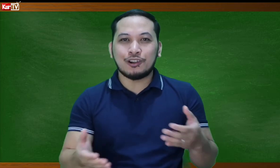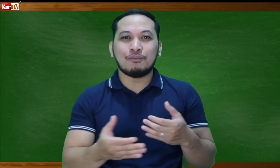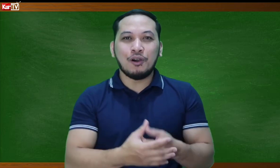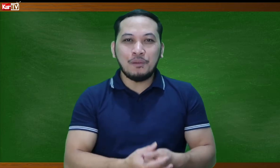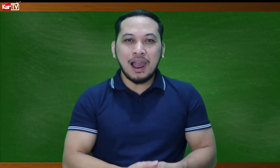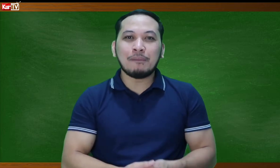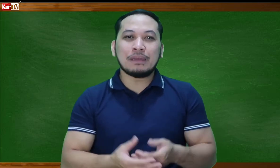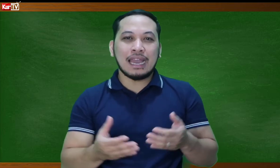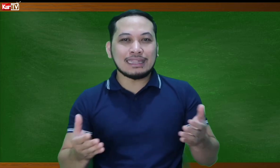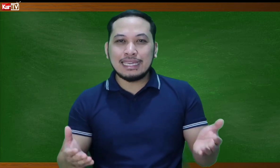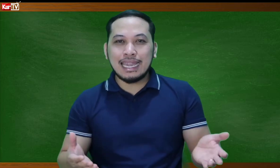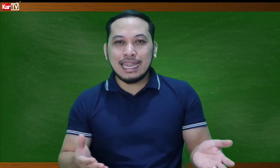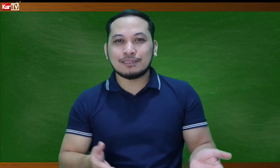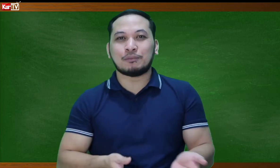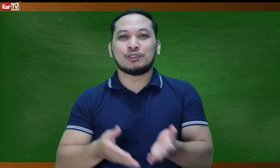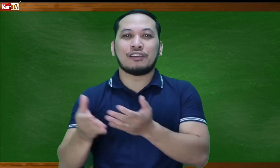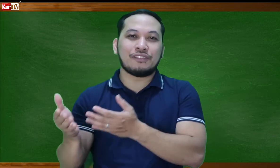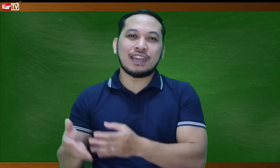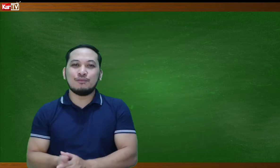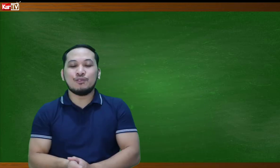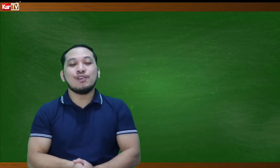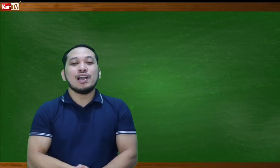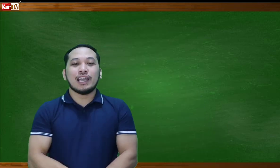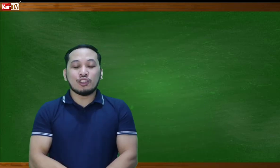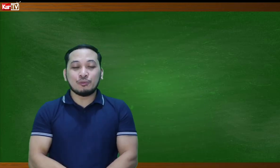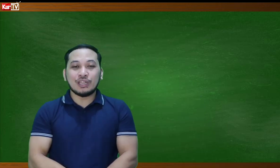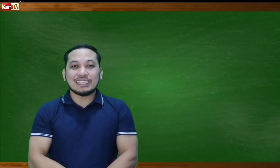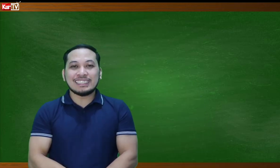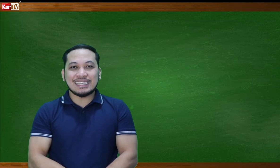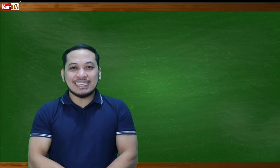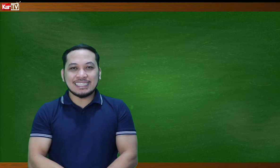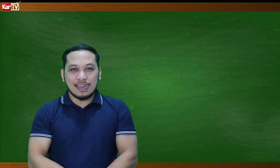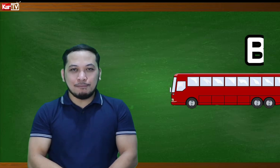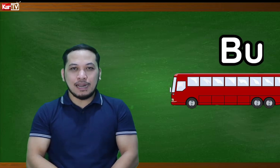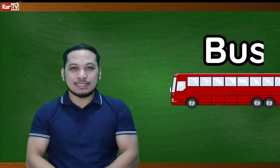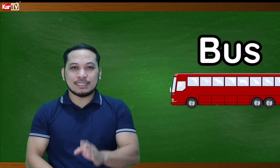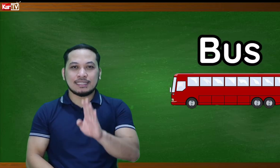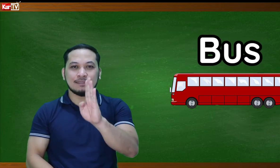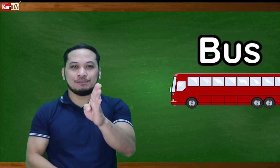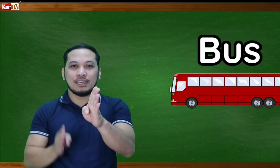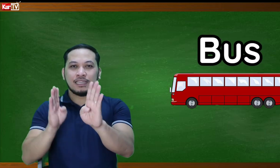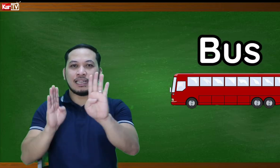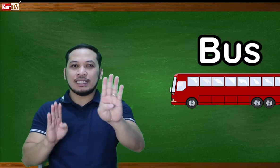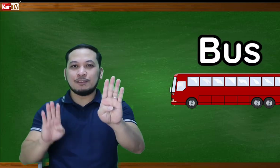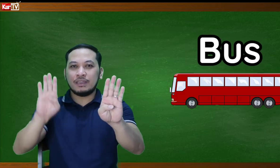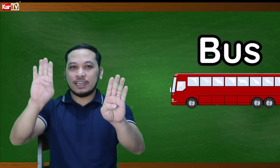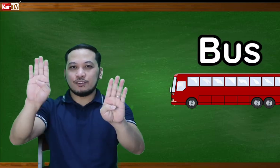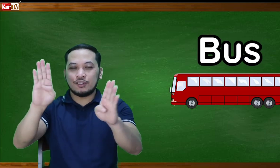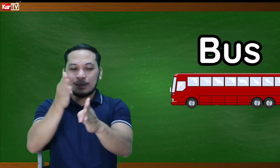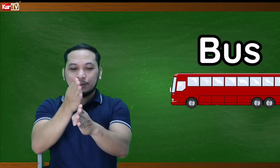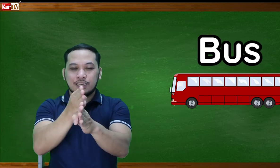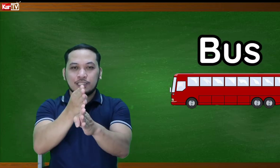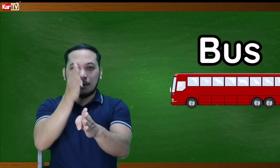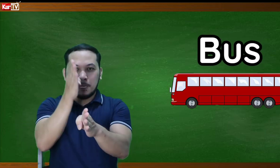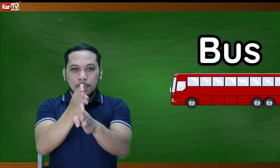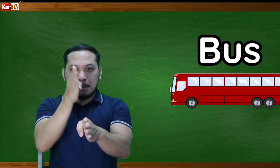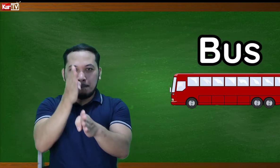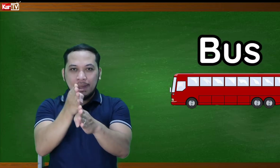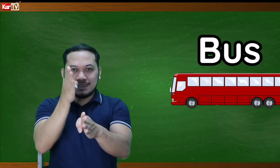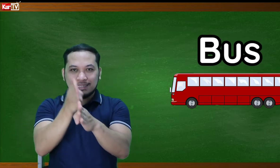or Moa, PITX, mapuntang fairview. Ganito po natin isisenas ang bus. Naka-letter B kayo. Tapos, ganito. Bus.